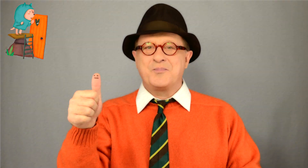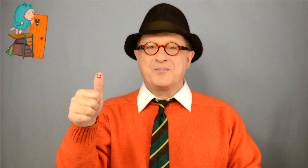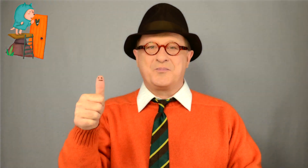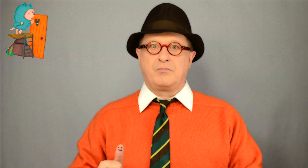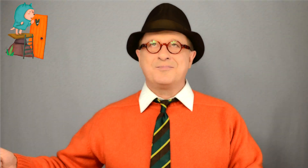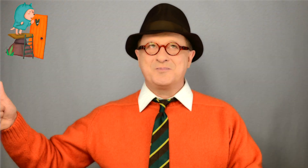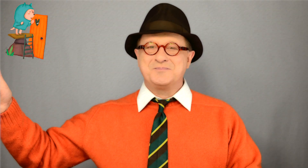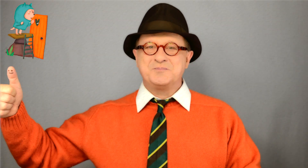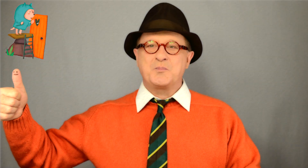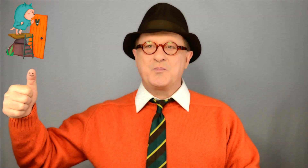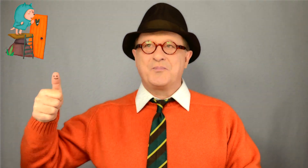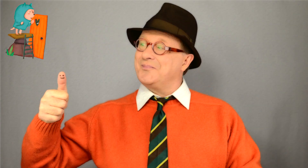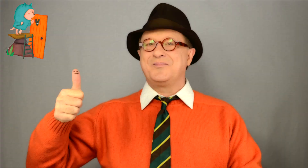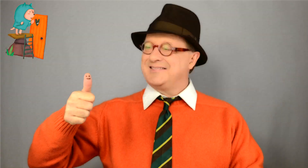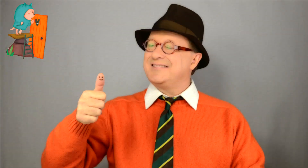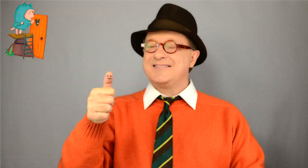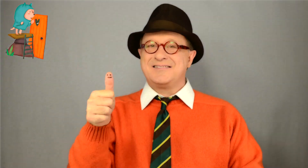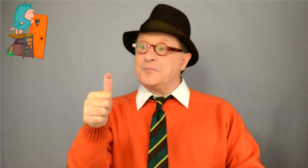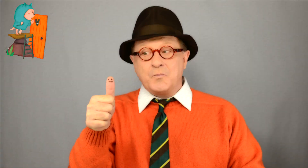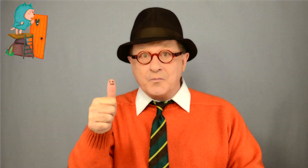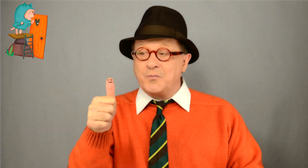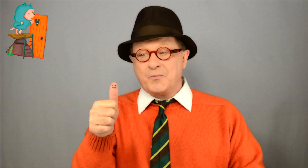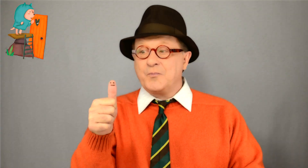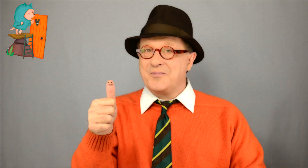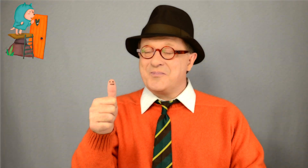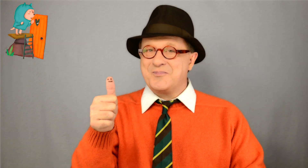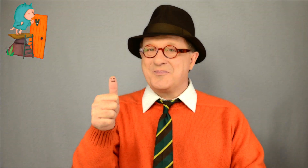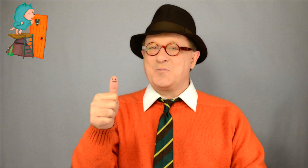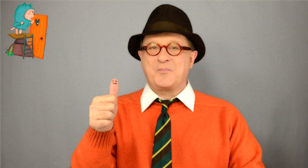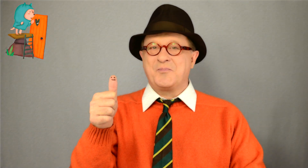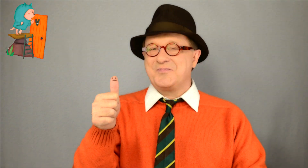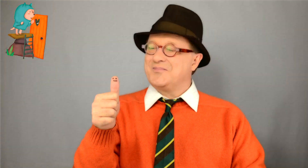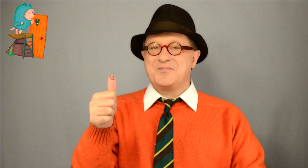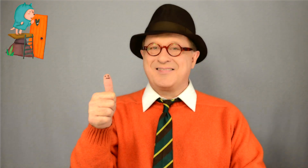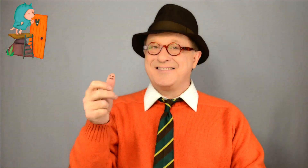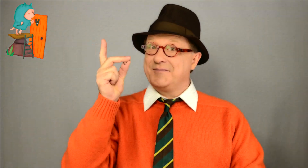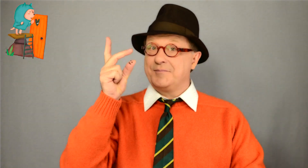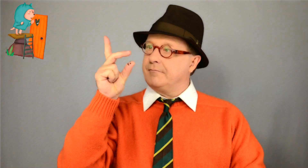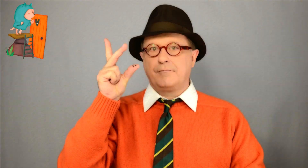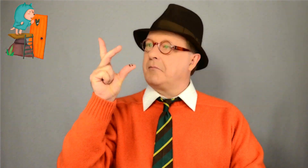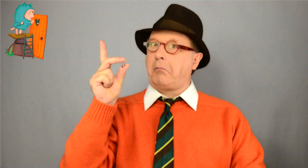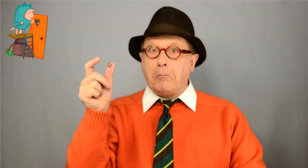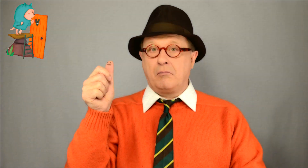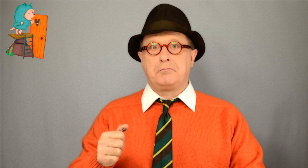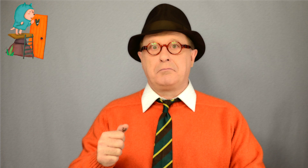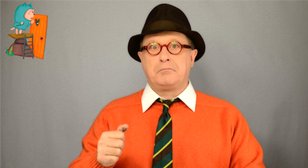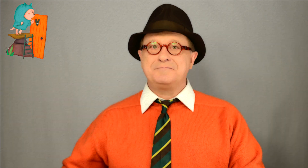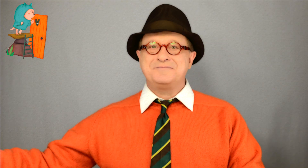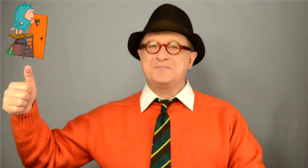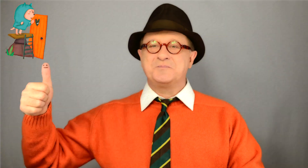'un ? Poussine est bien malin Veut frapper chez ses voisins Pam, pam, pam, pam Il y